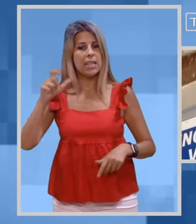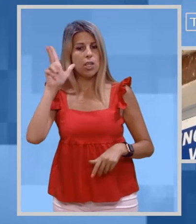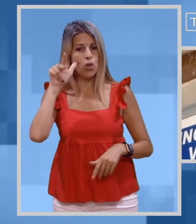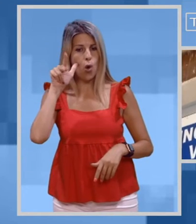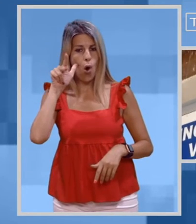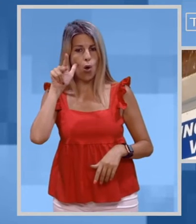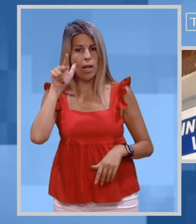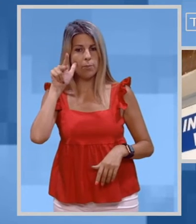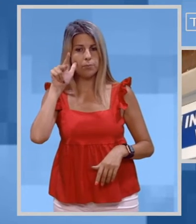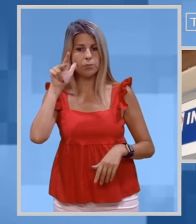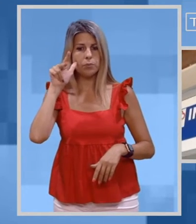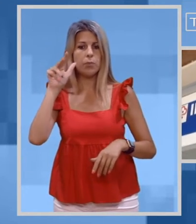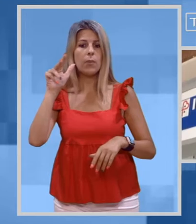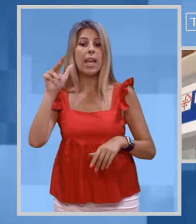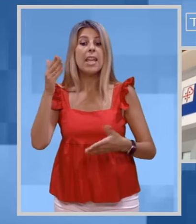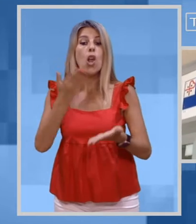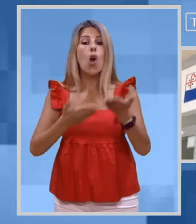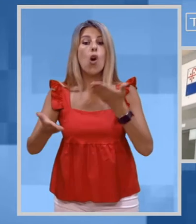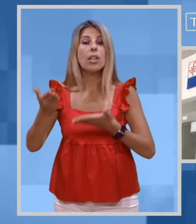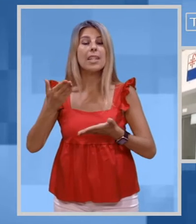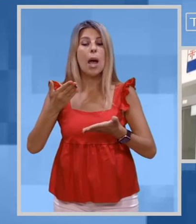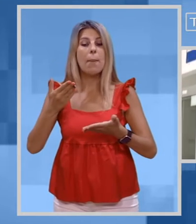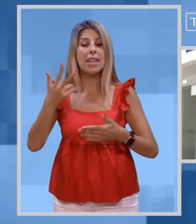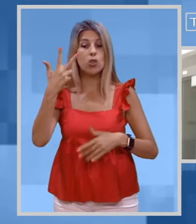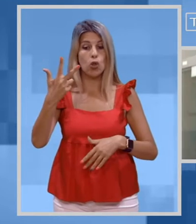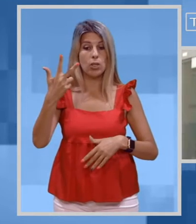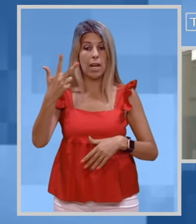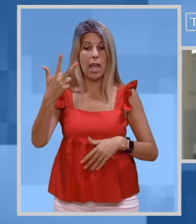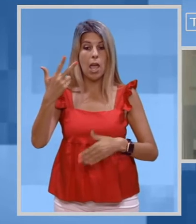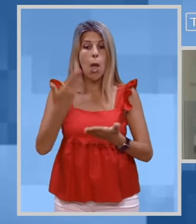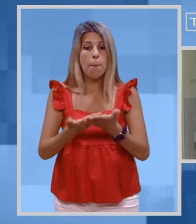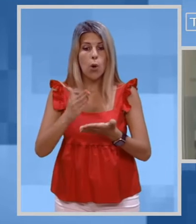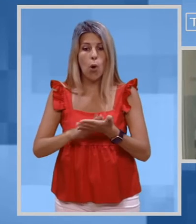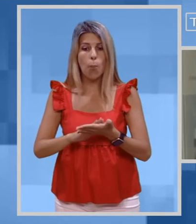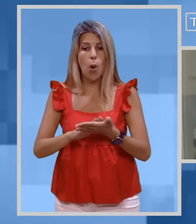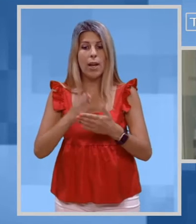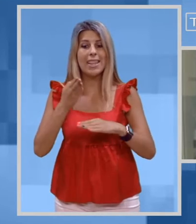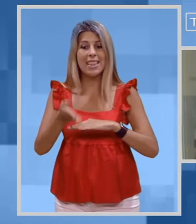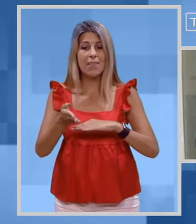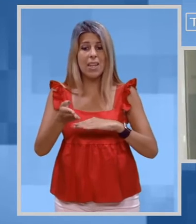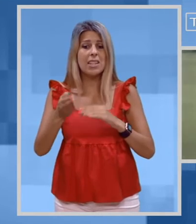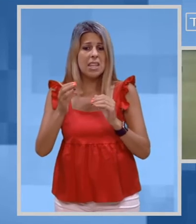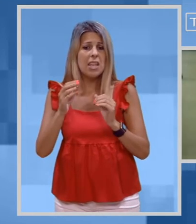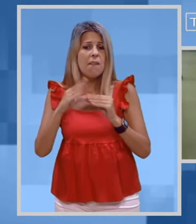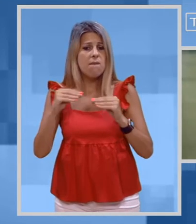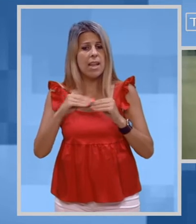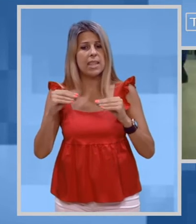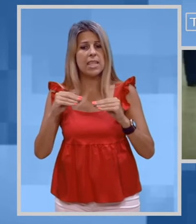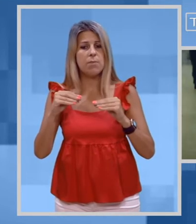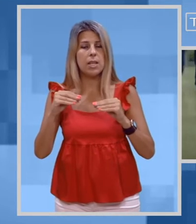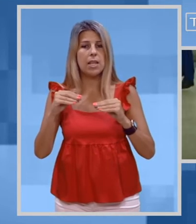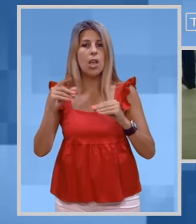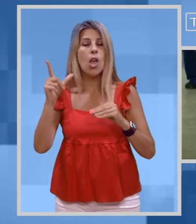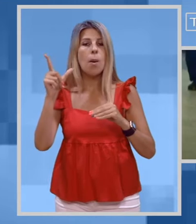ed evidenti disagi per le pazienti donne. Il coordinamento 3 propone una serie di interventi fattibili.